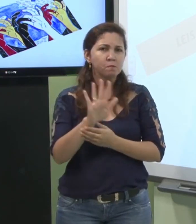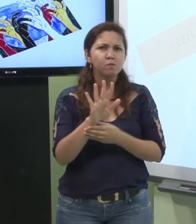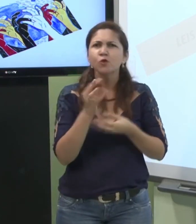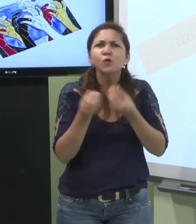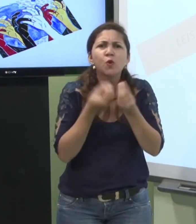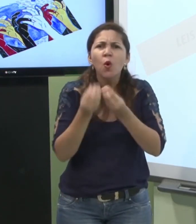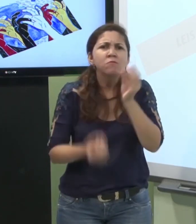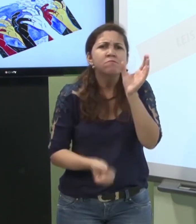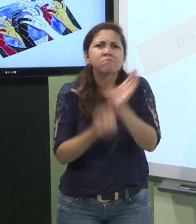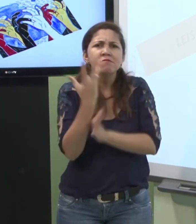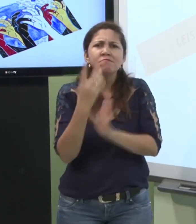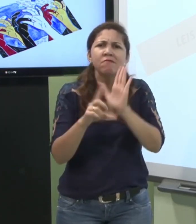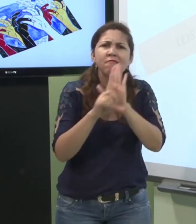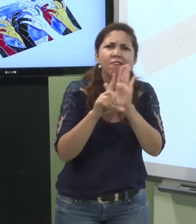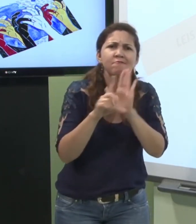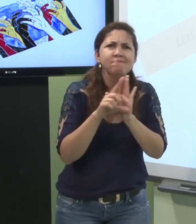na área da da lei